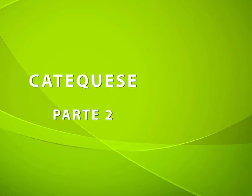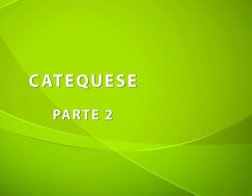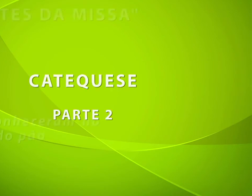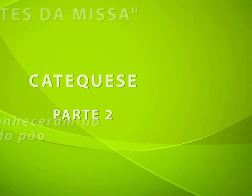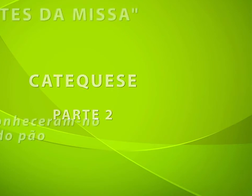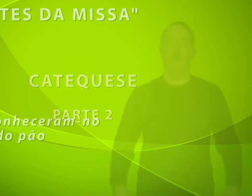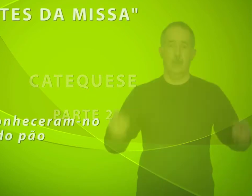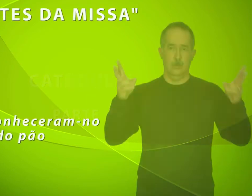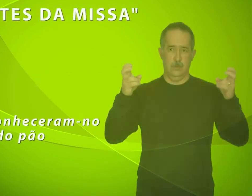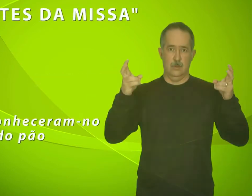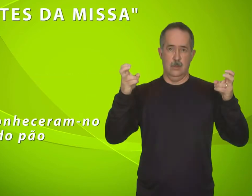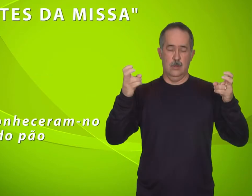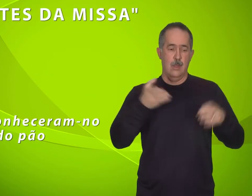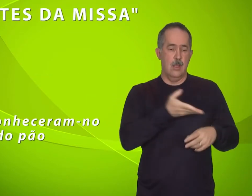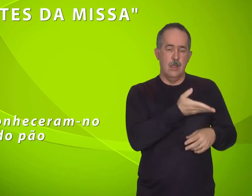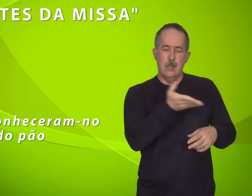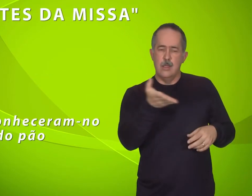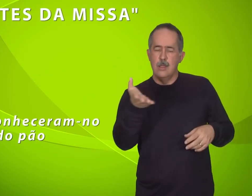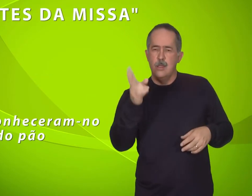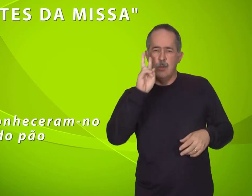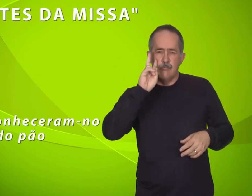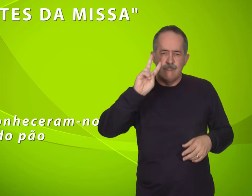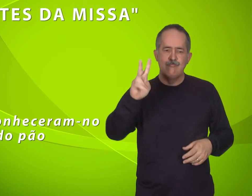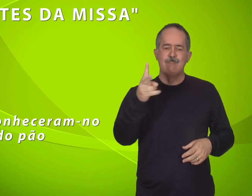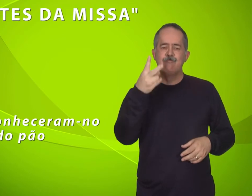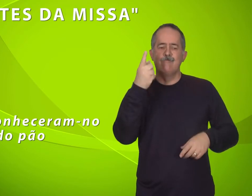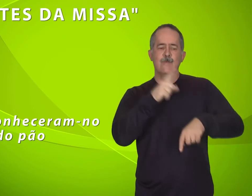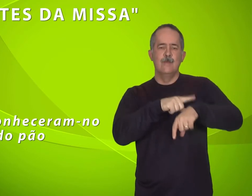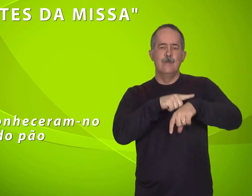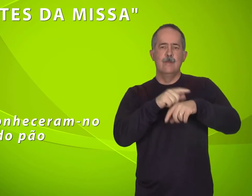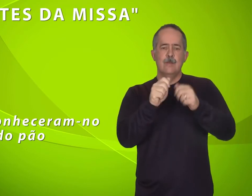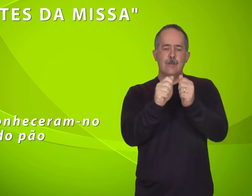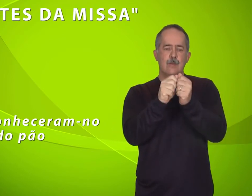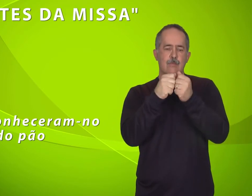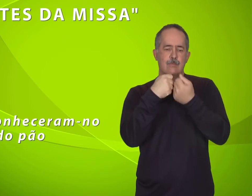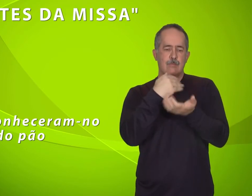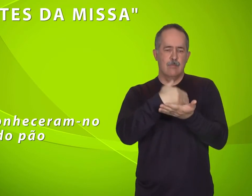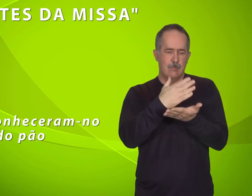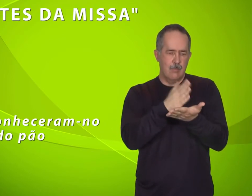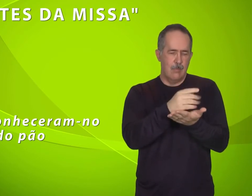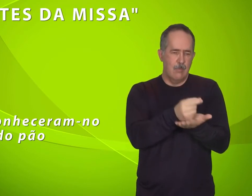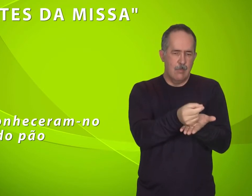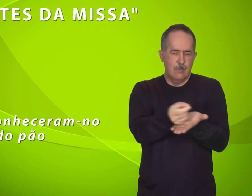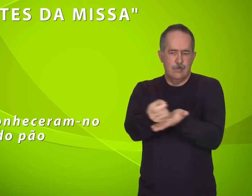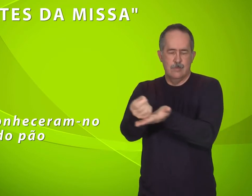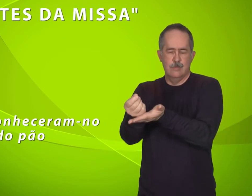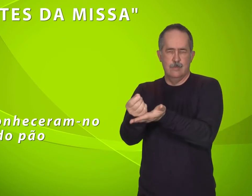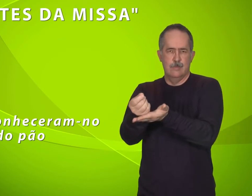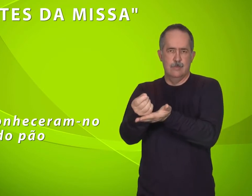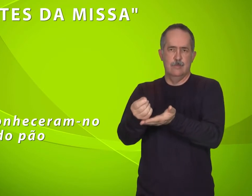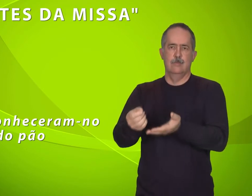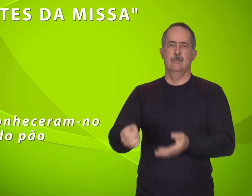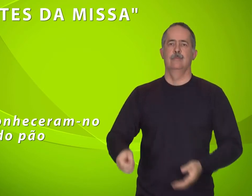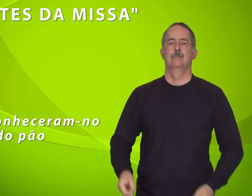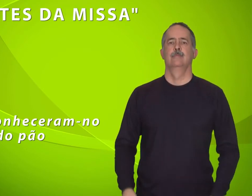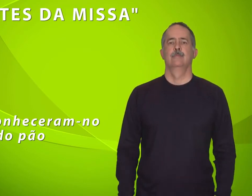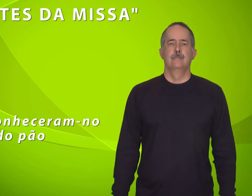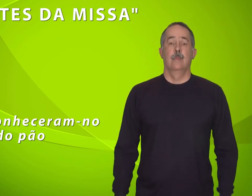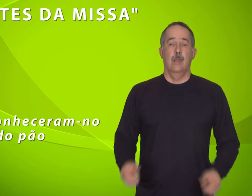E eles reconheceram-no ao partir do pão. A missa é o